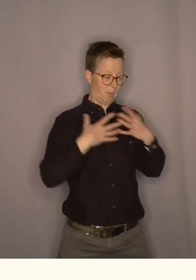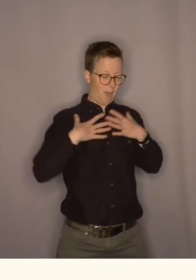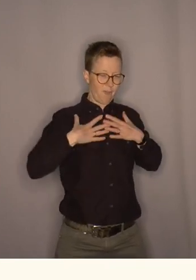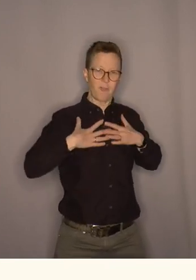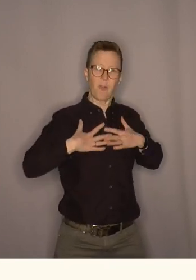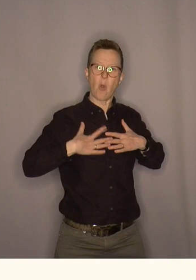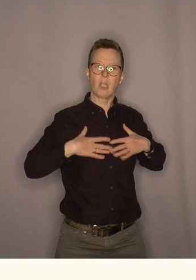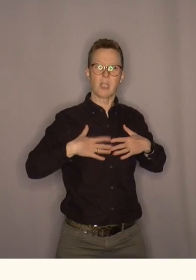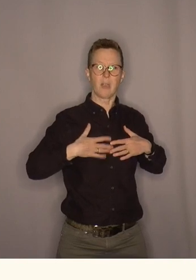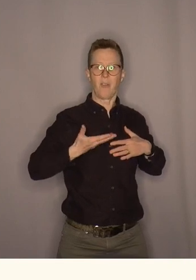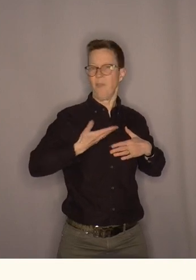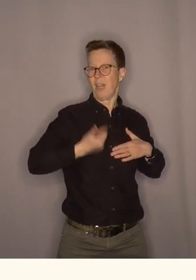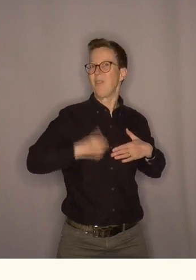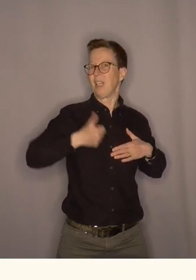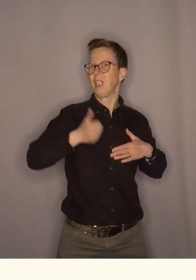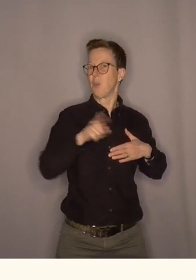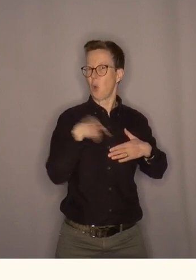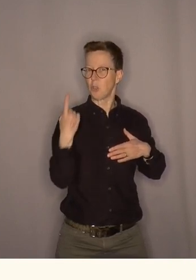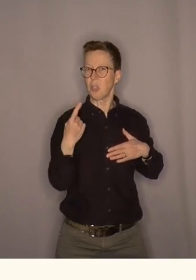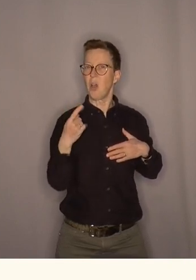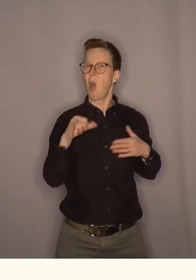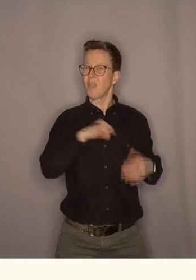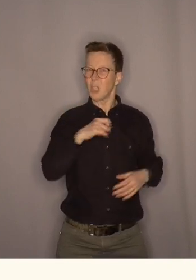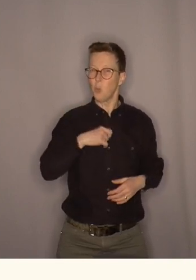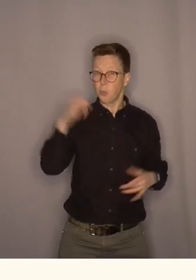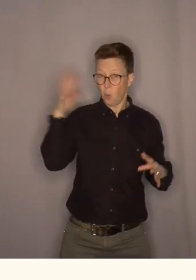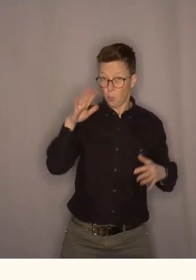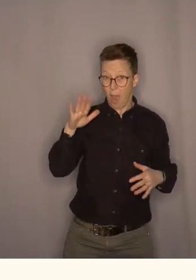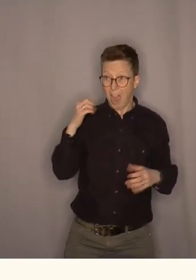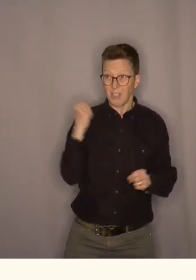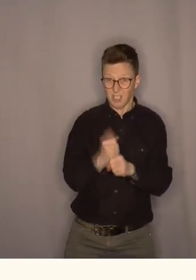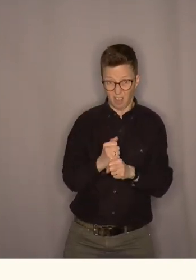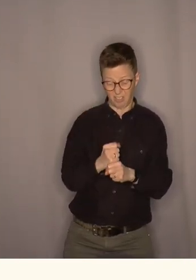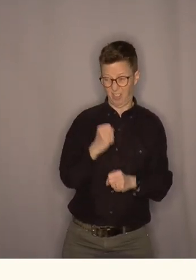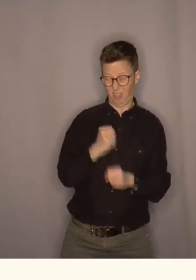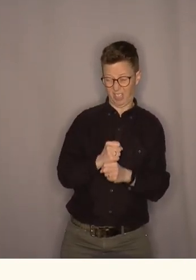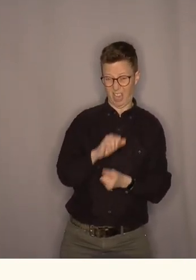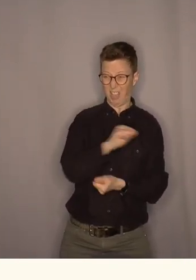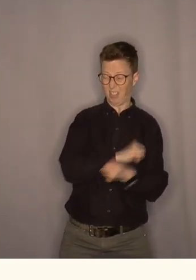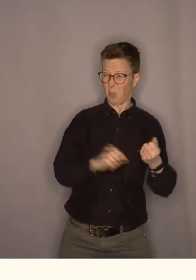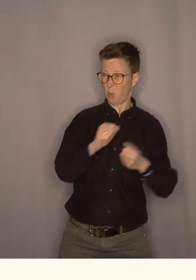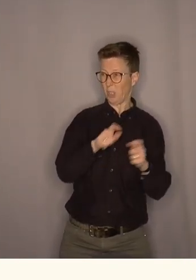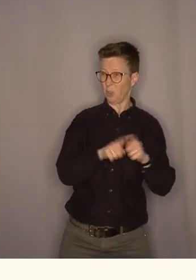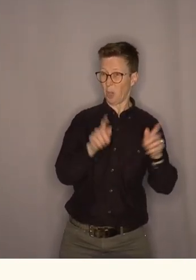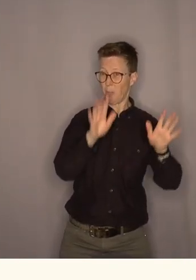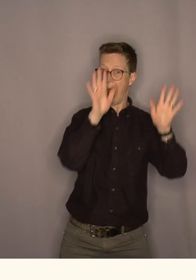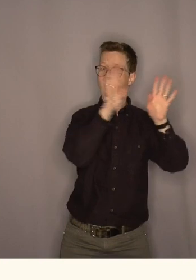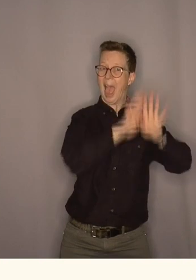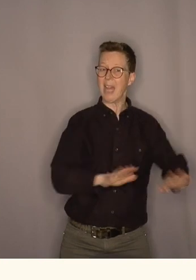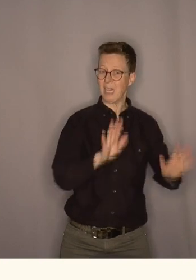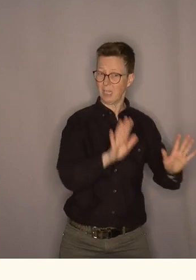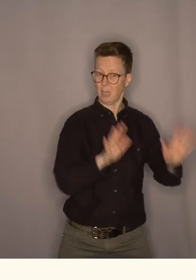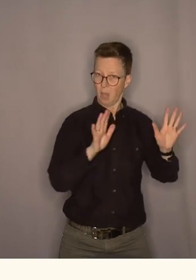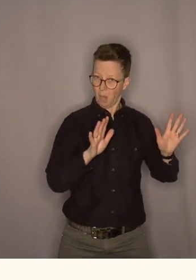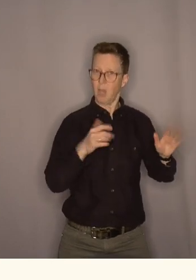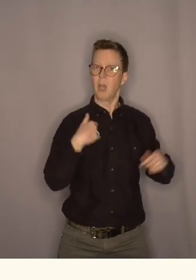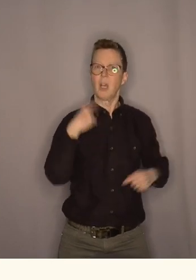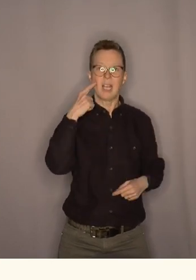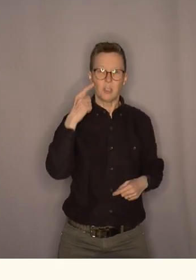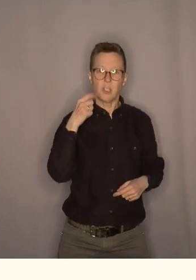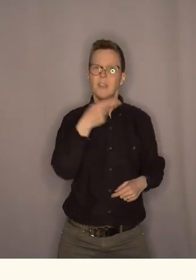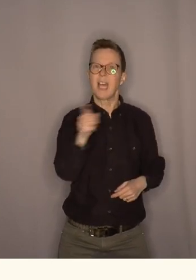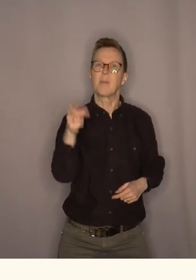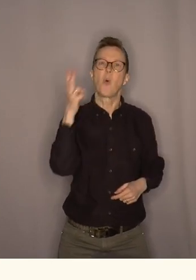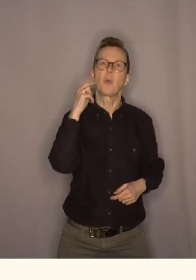som sagt alt for oss og hvis noen lurer på om dette er sant kan det virkelig være sånn at naturen er en slags heldig greie det er så stundt at man skal